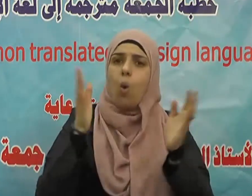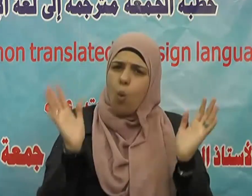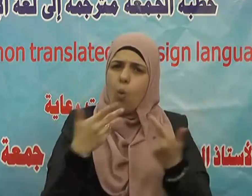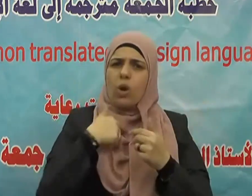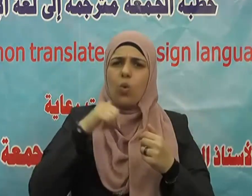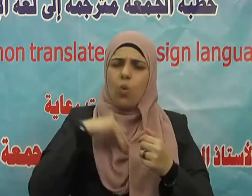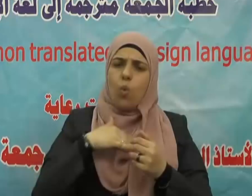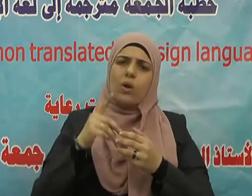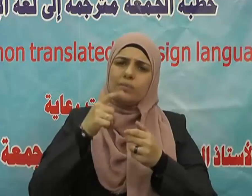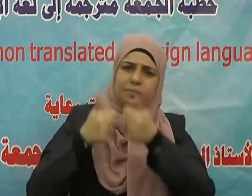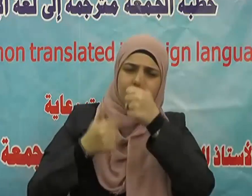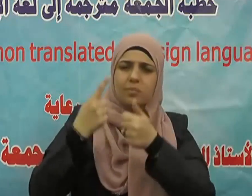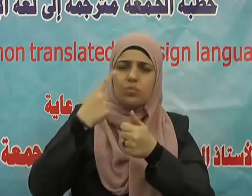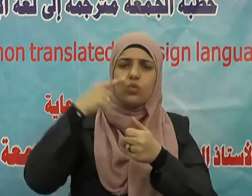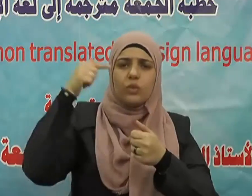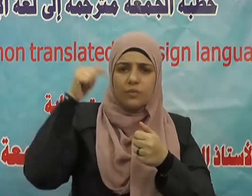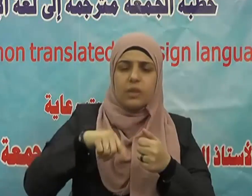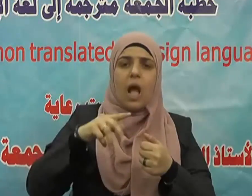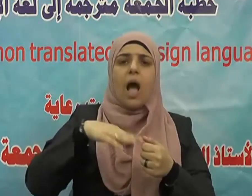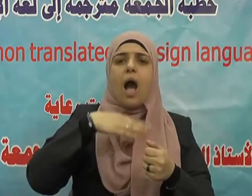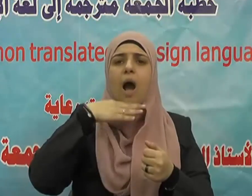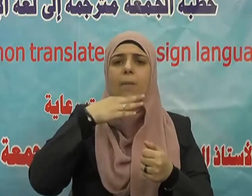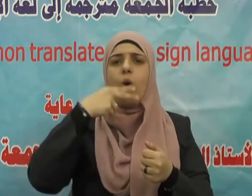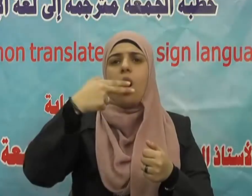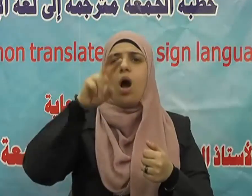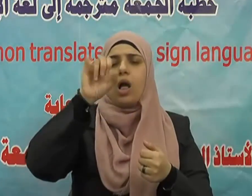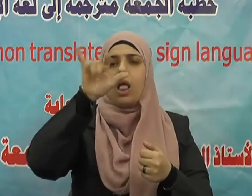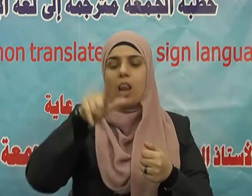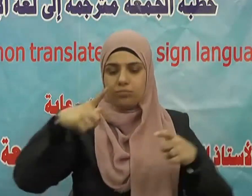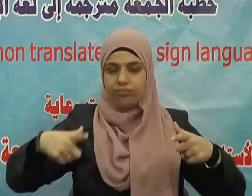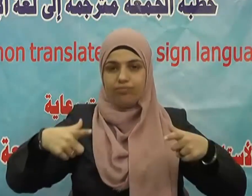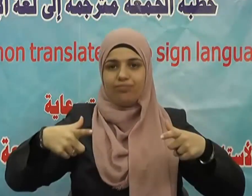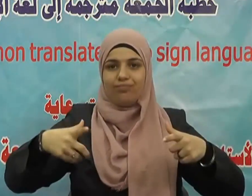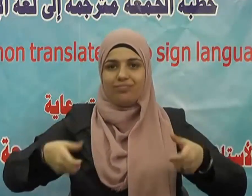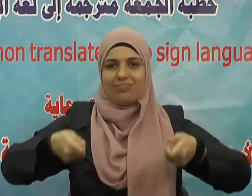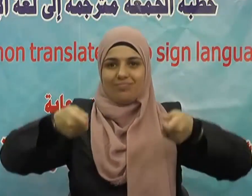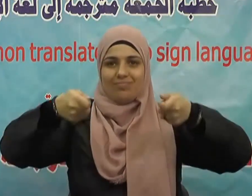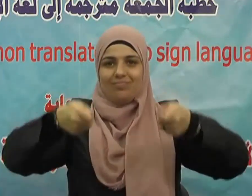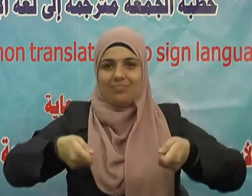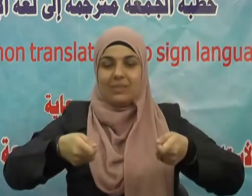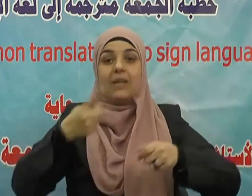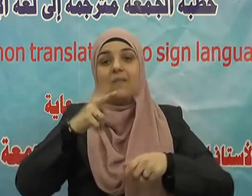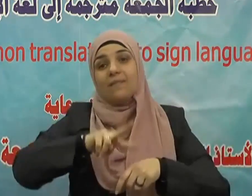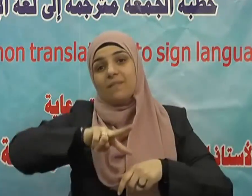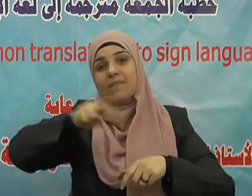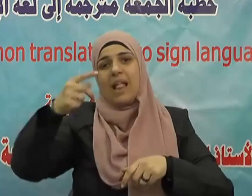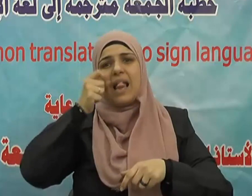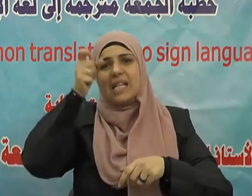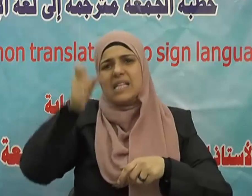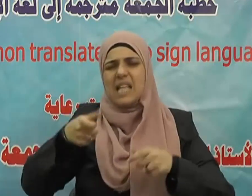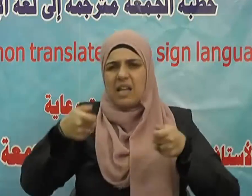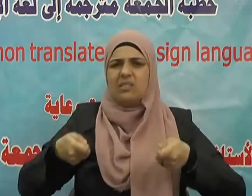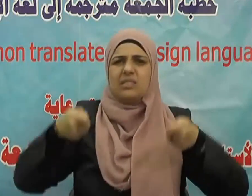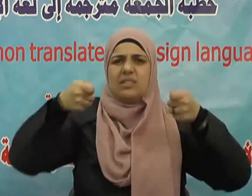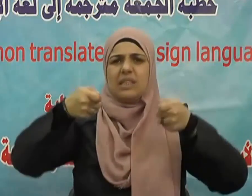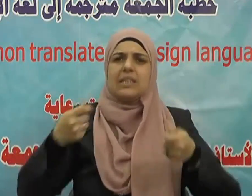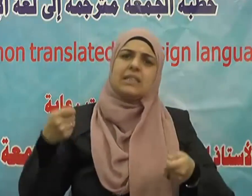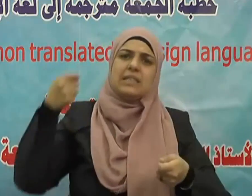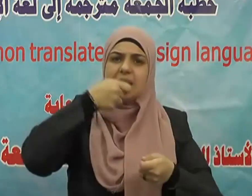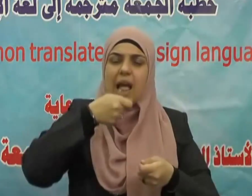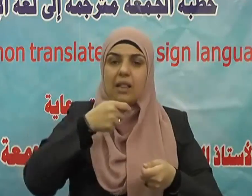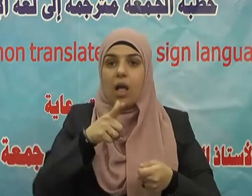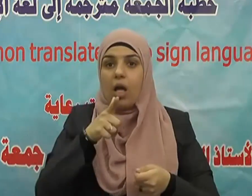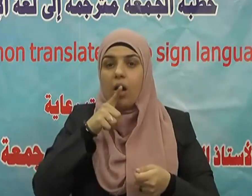تلمزوا أنفسكم أي لا يعب بعضكم على بعض ويكون اللمز